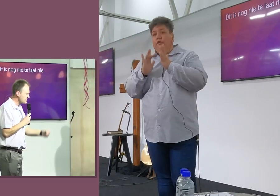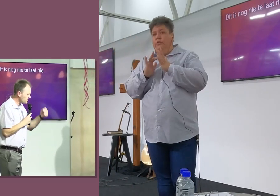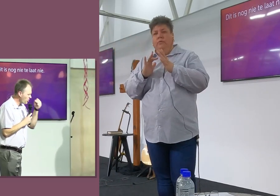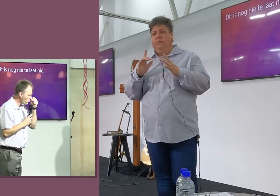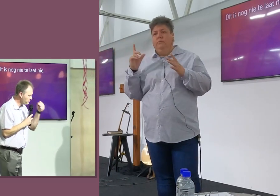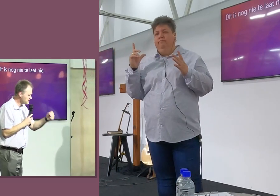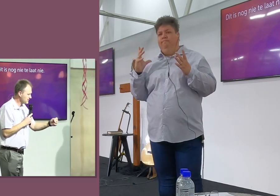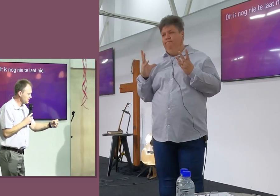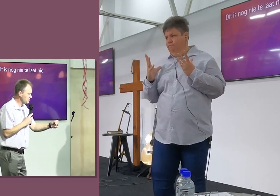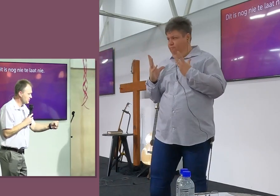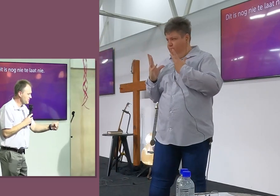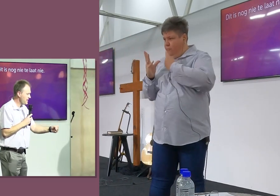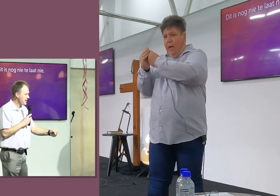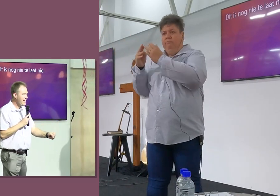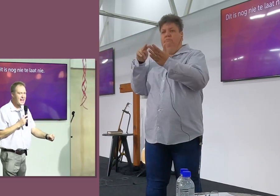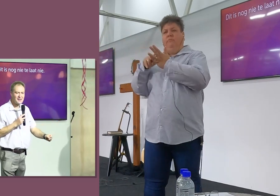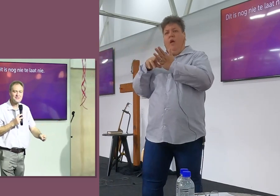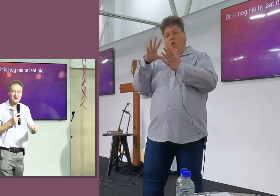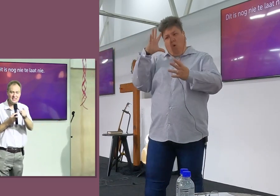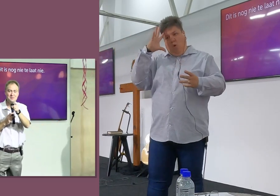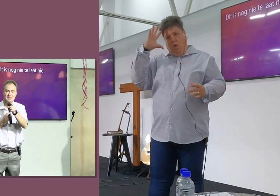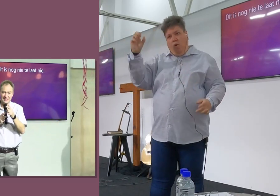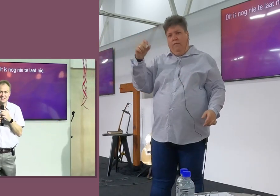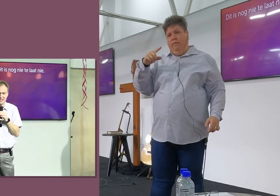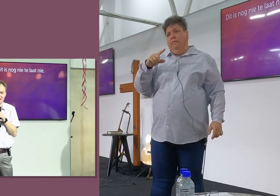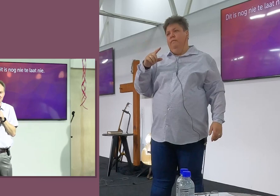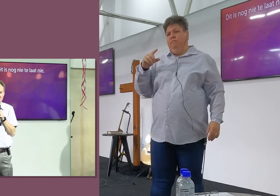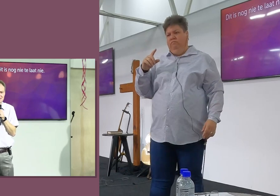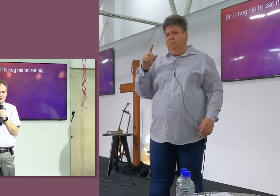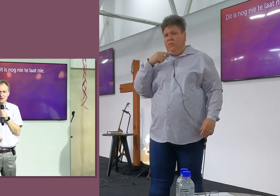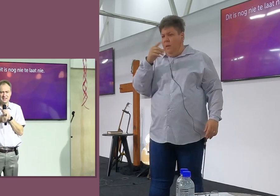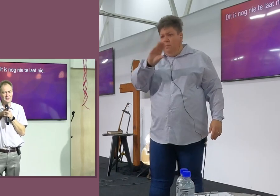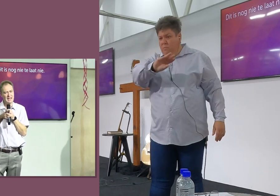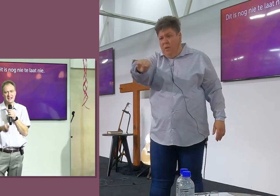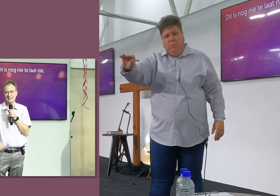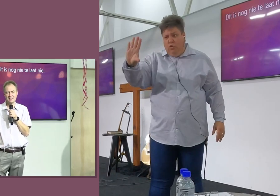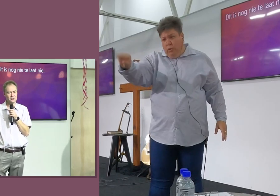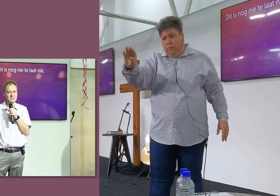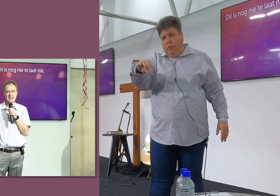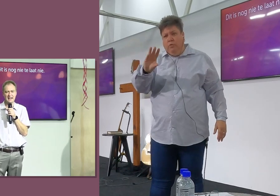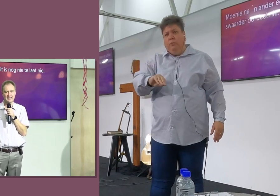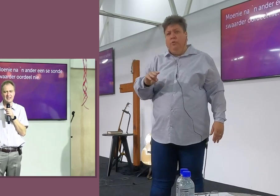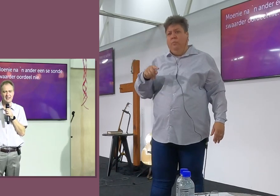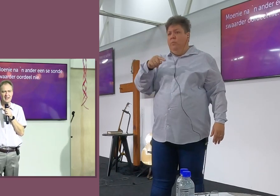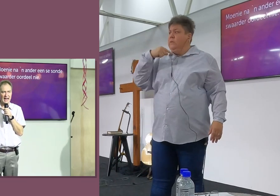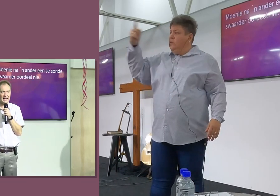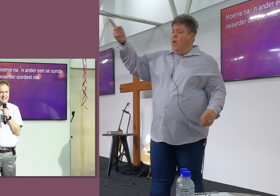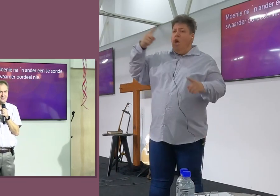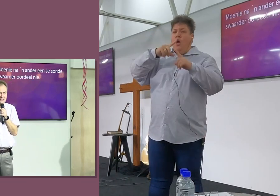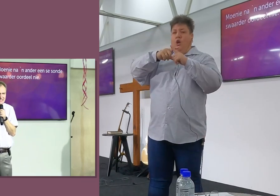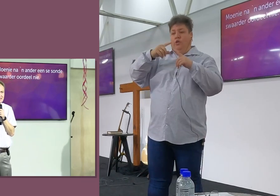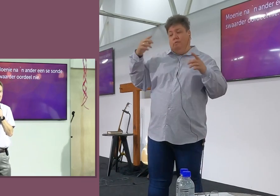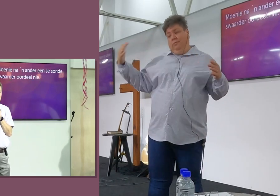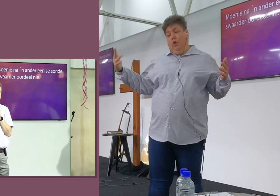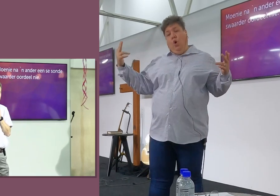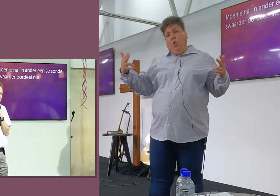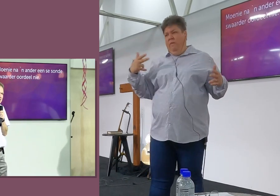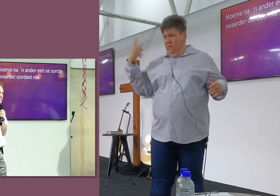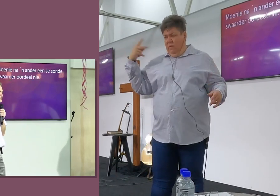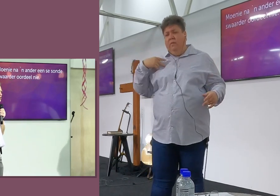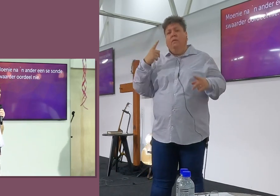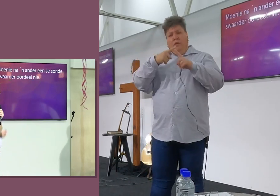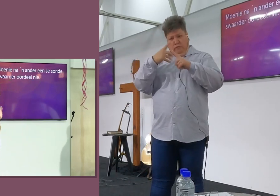Maar hy staan op vir sy geloof. En hy vat iemand anders aan en hy sê, woeie, dit wat ek en jy doen is die reg, nie. Ek en jy verdien dit.